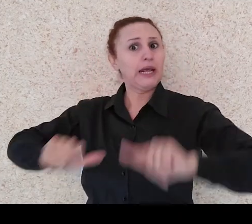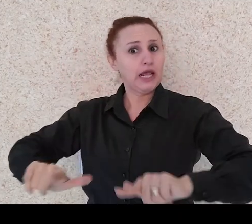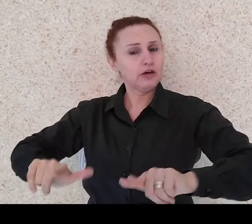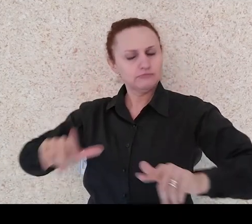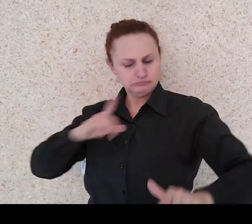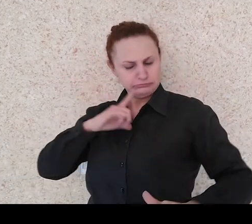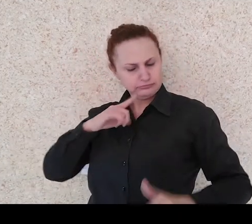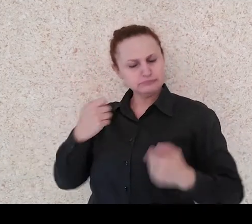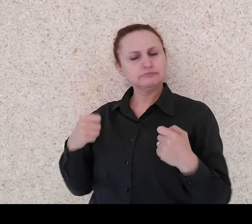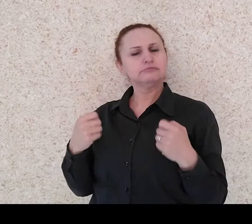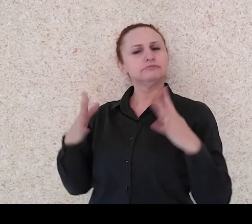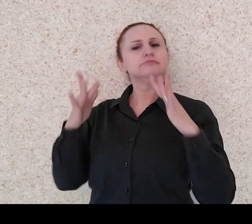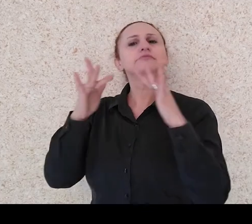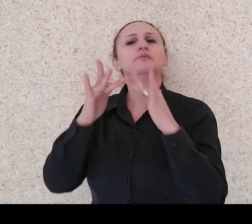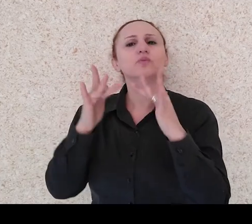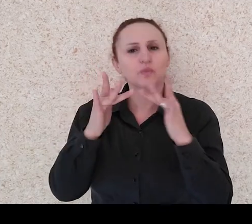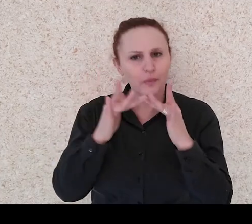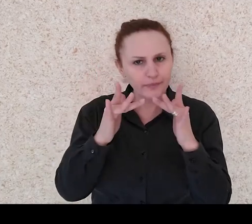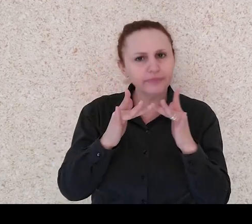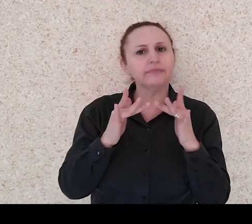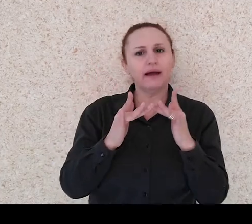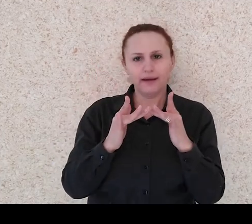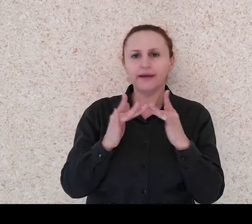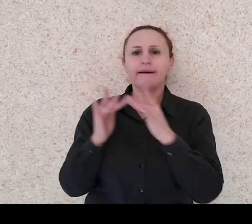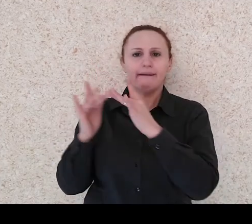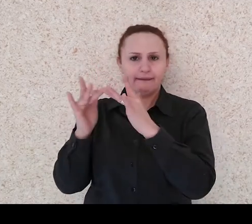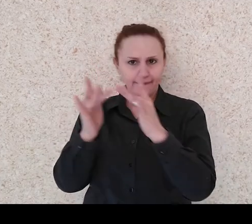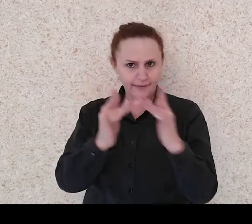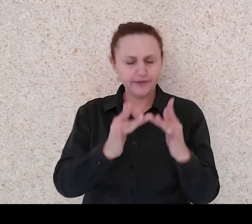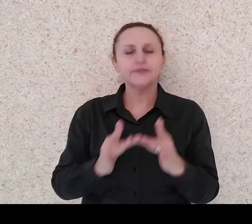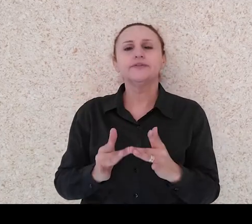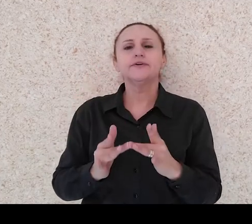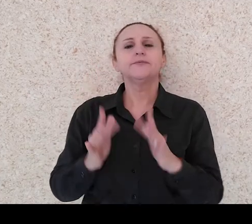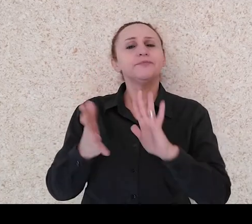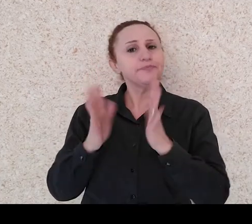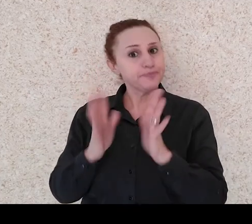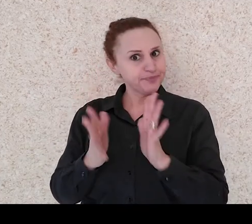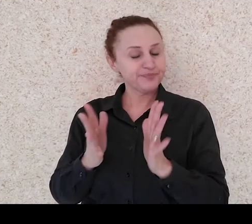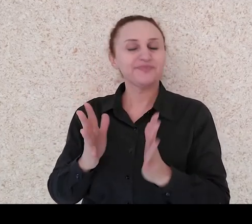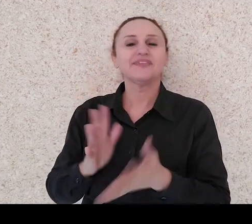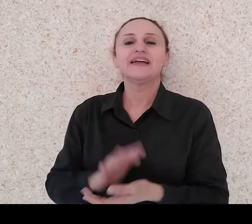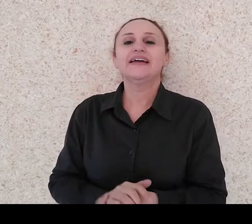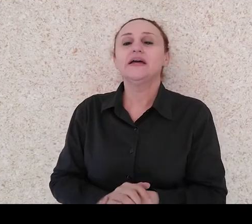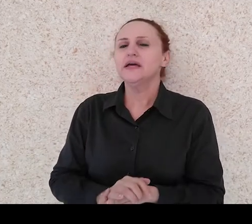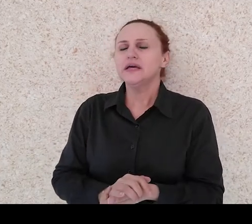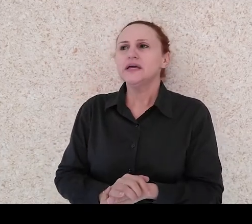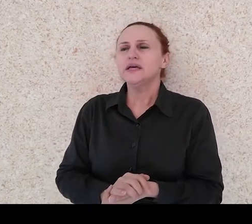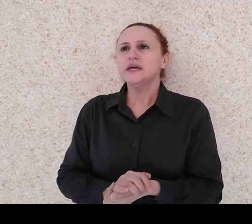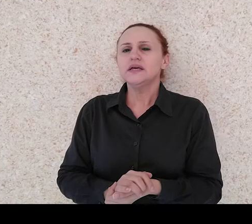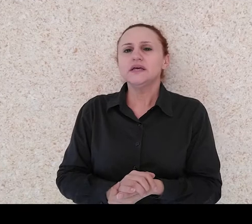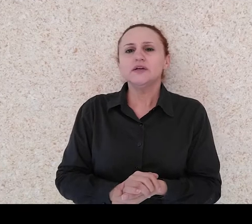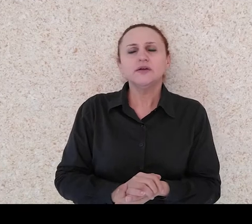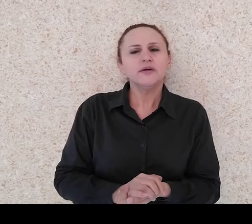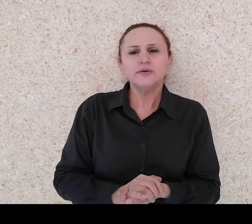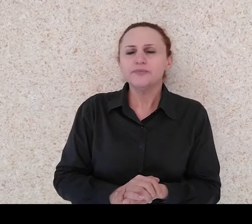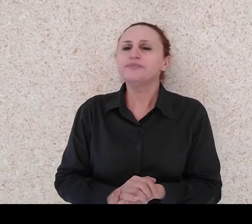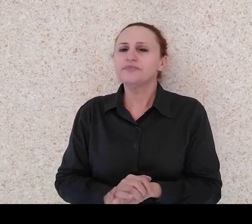familiaridade com a Libras, né, e sair, além de todo esse aspecto, todos os